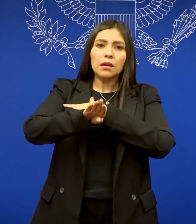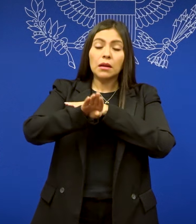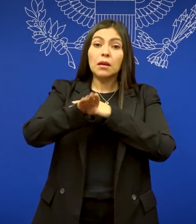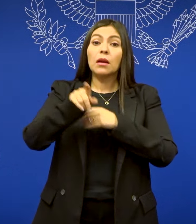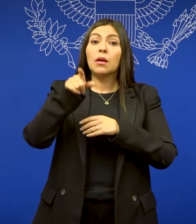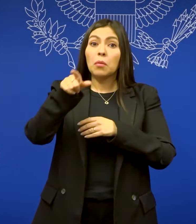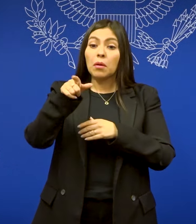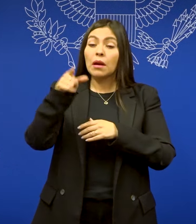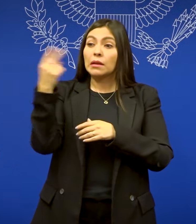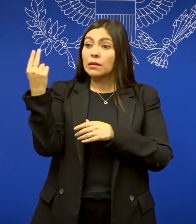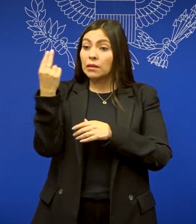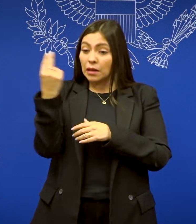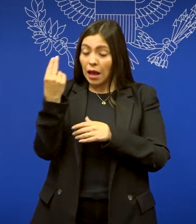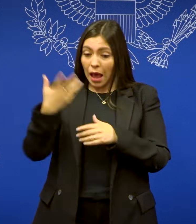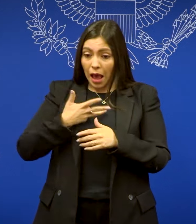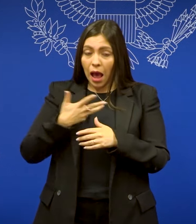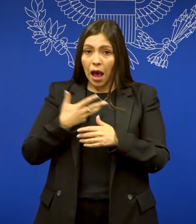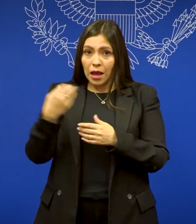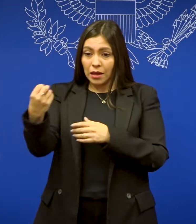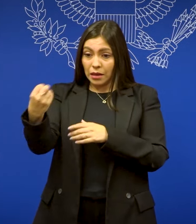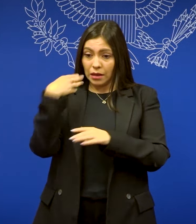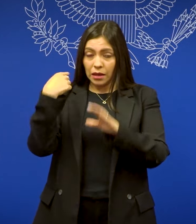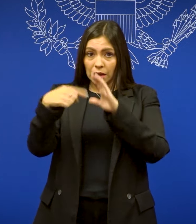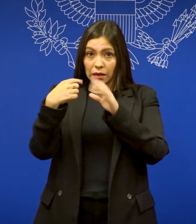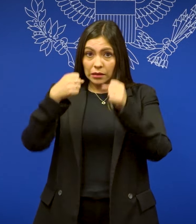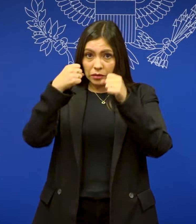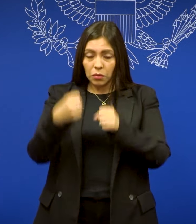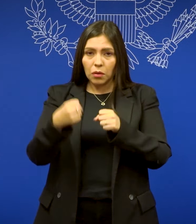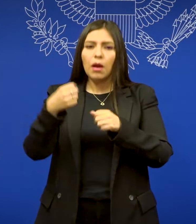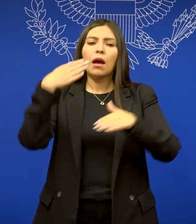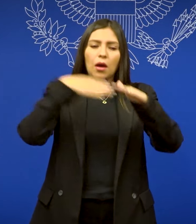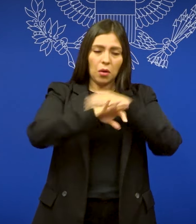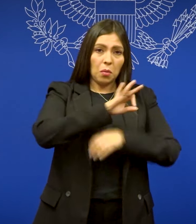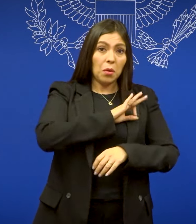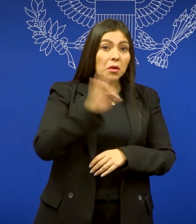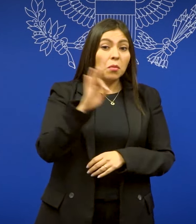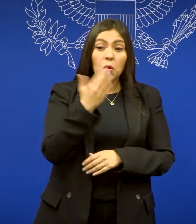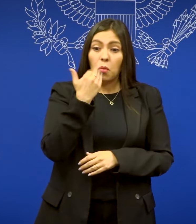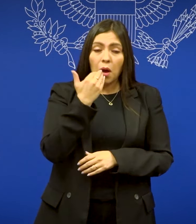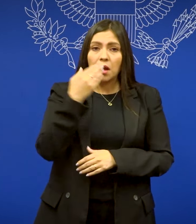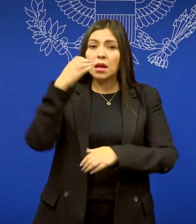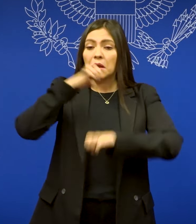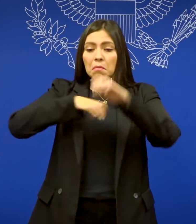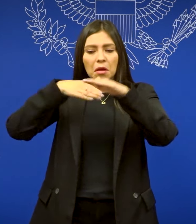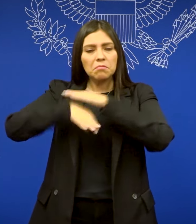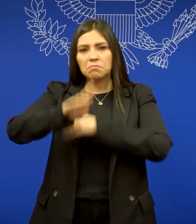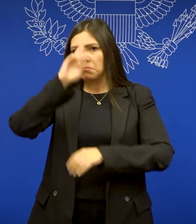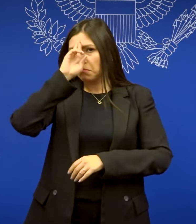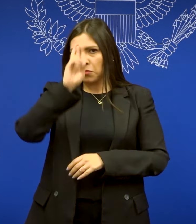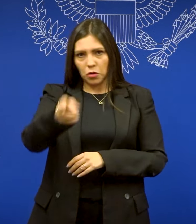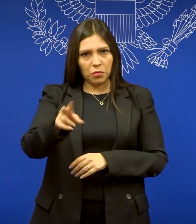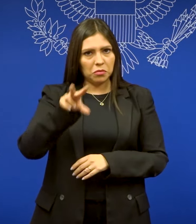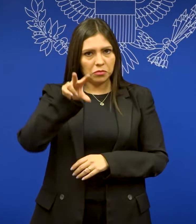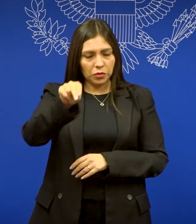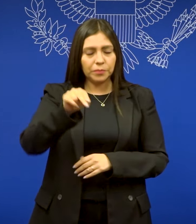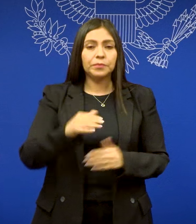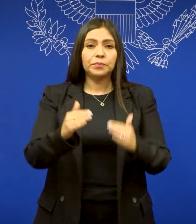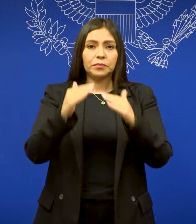Recuerda, debes tener una cita confirmada para poder entrar. Si no tienes una cita confirmada, no podrás entrar a la embajada.